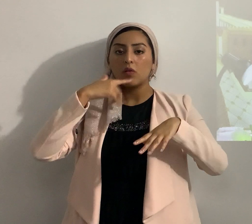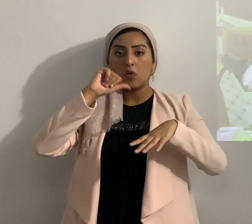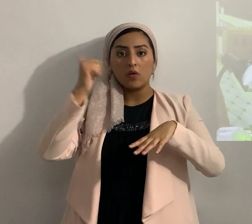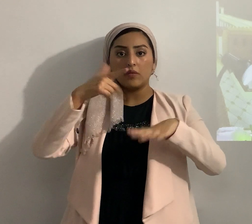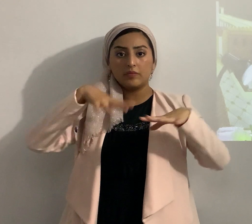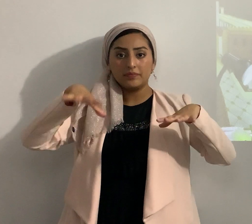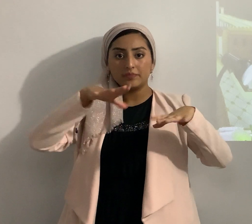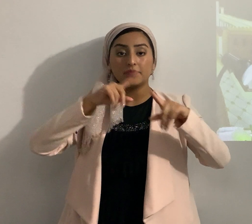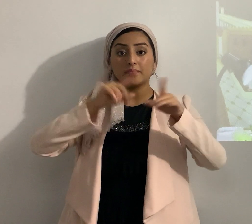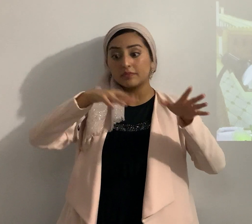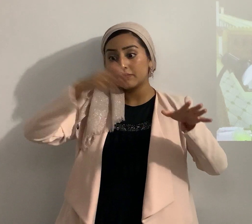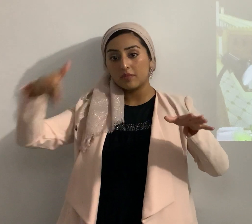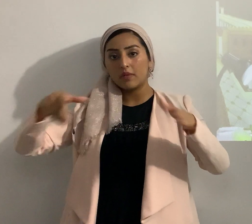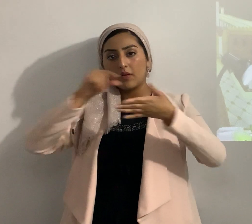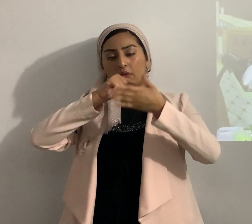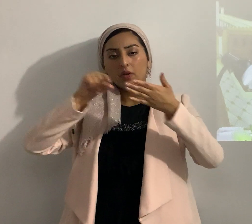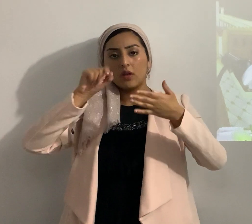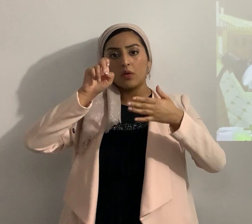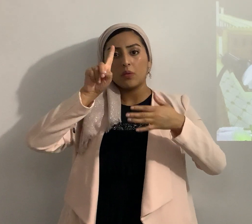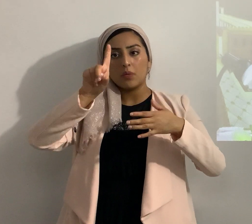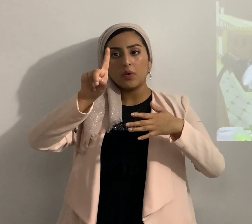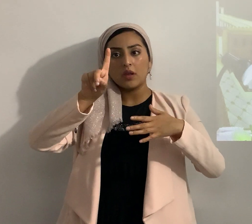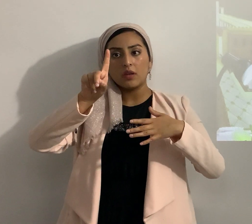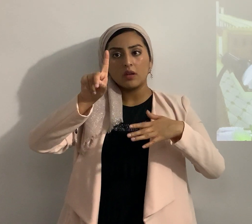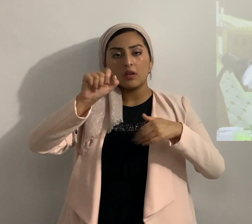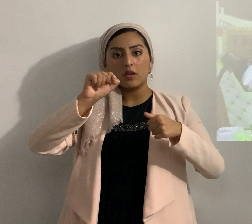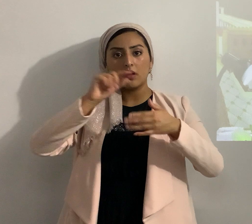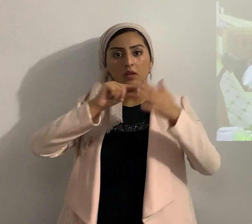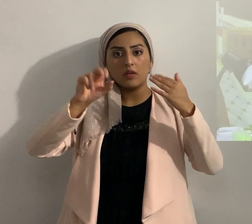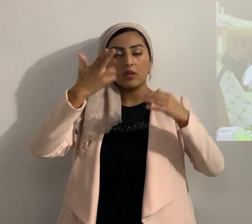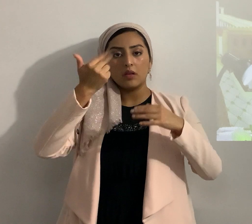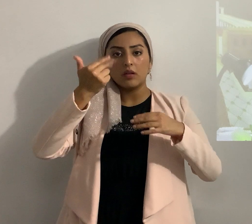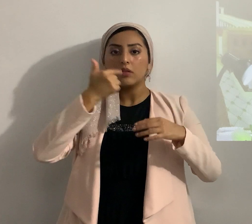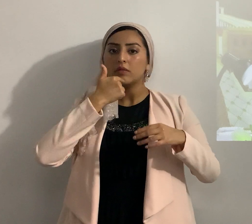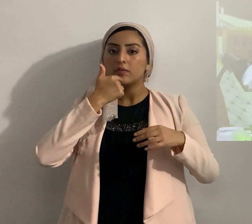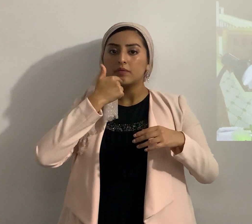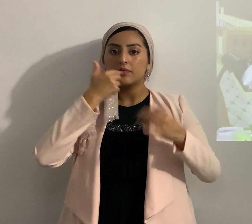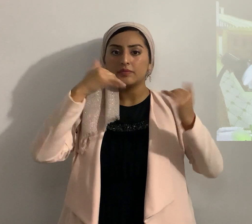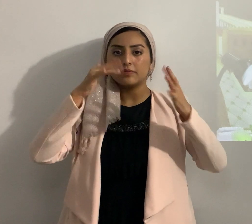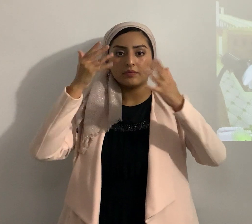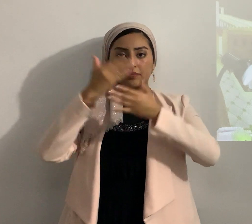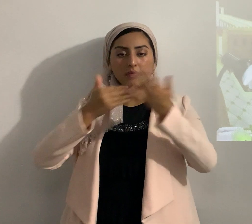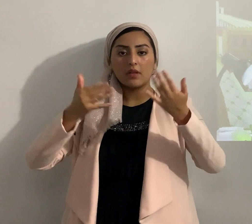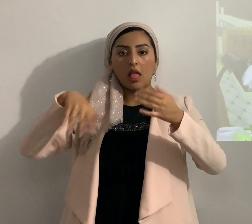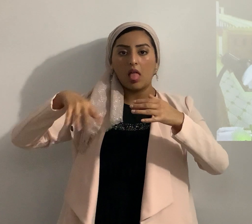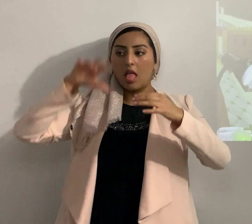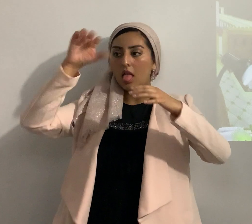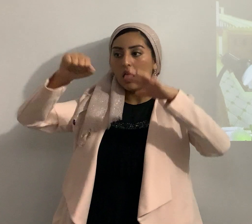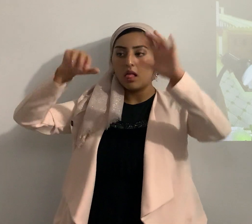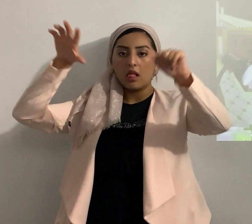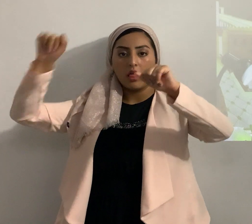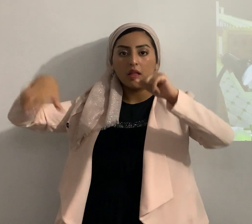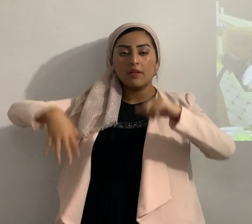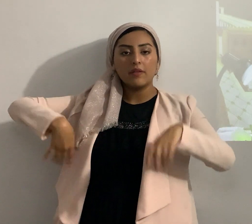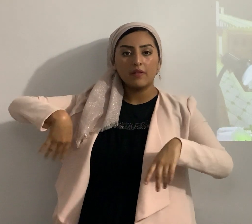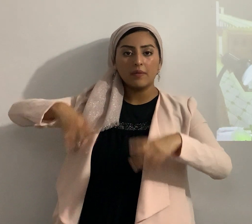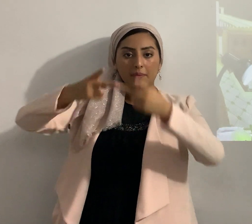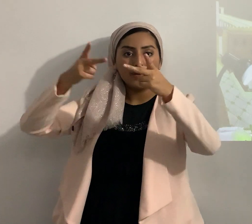pero aquí dice en el verso 1 de Josué 13 que quedó tierra por conquistar todavía es una